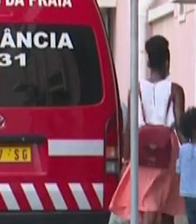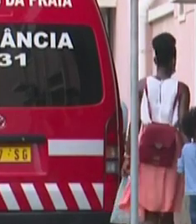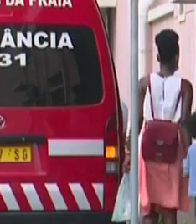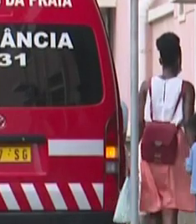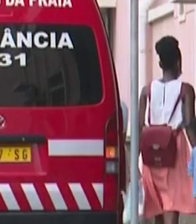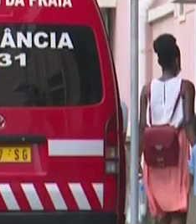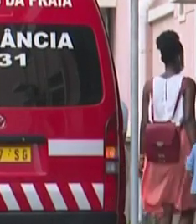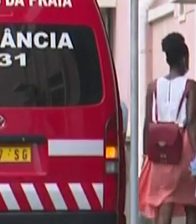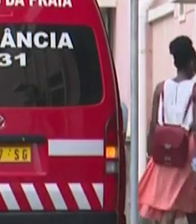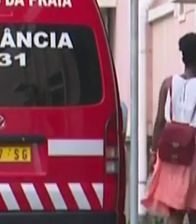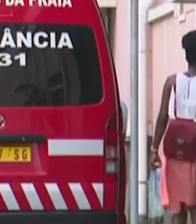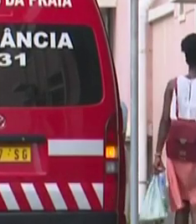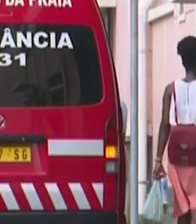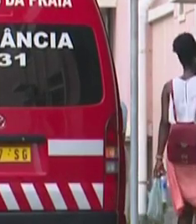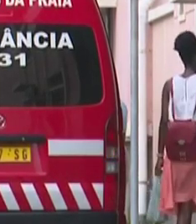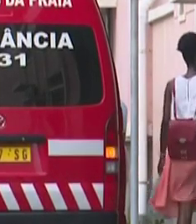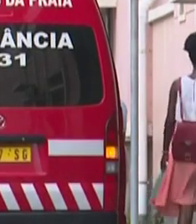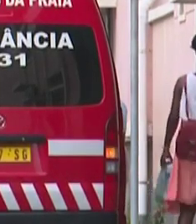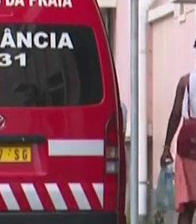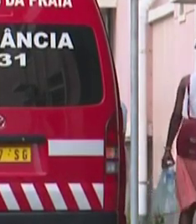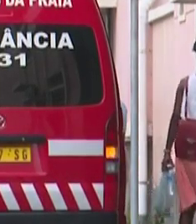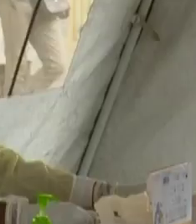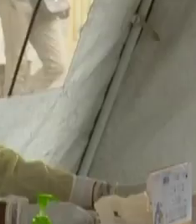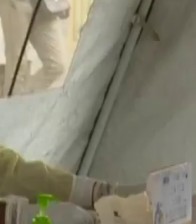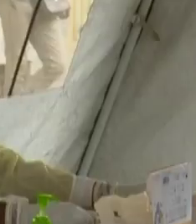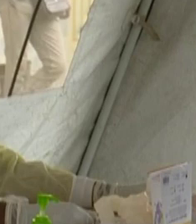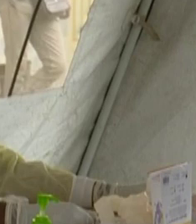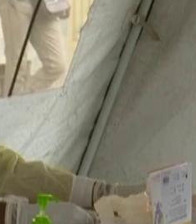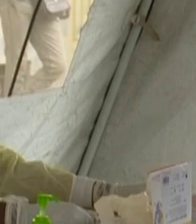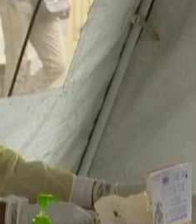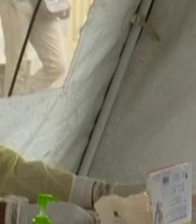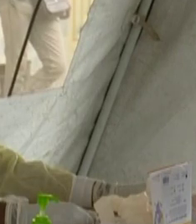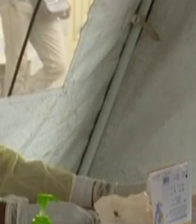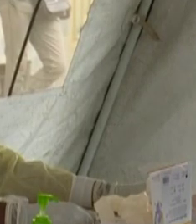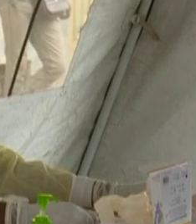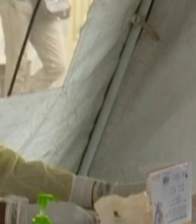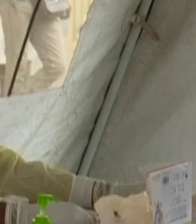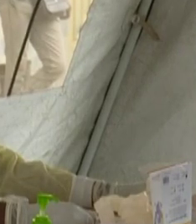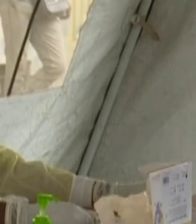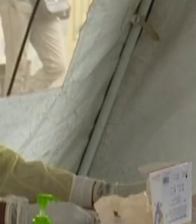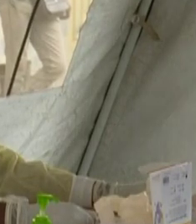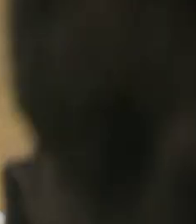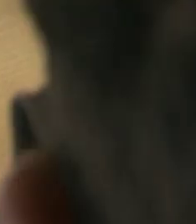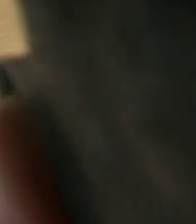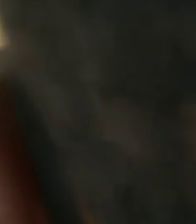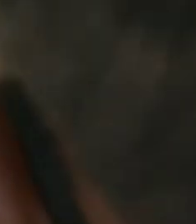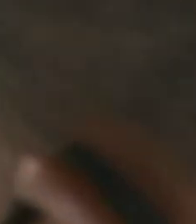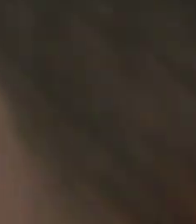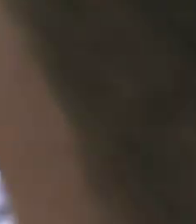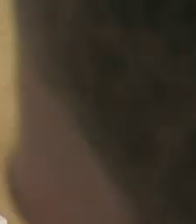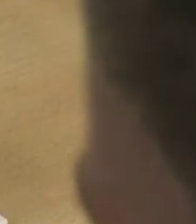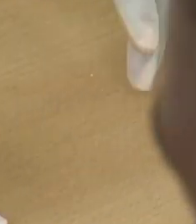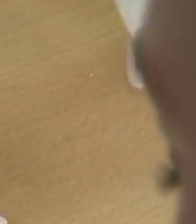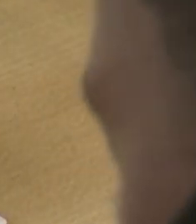portuguesa, cerca de 20 mil novos testes e kits para testes que vão reforçar os meios internos de diagnóstico da